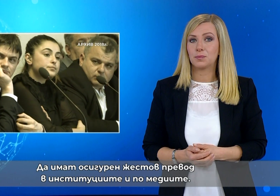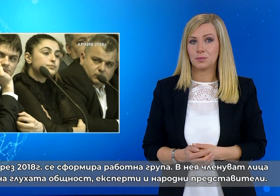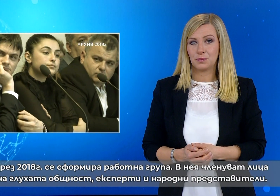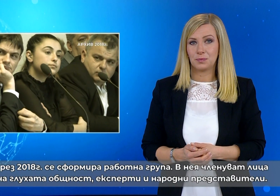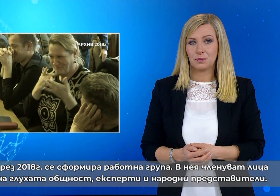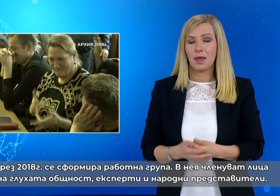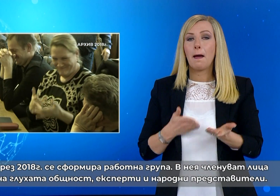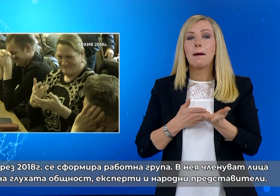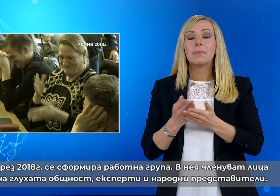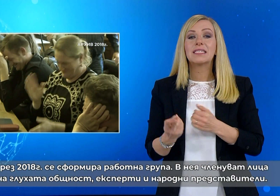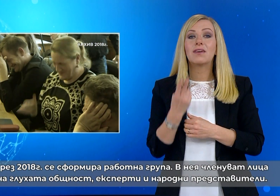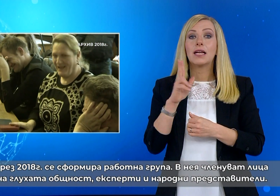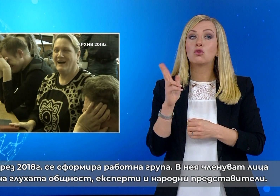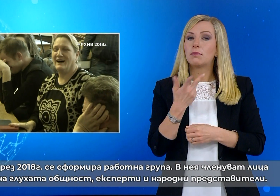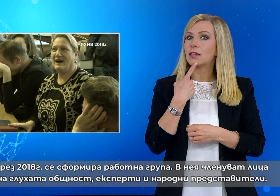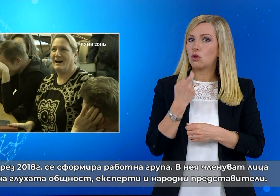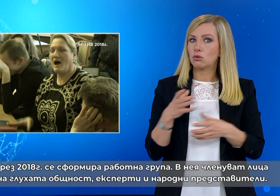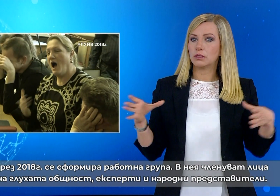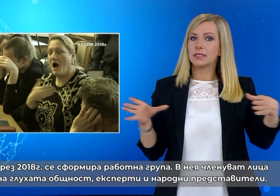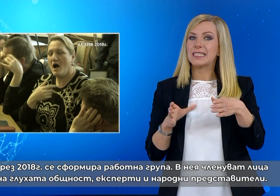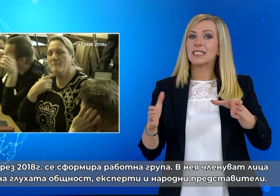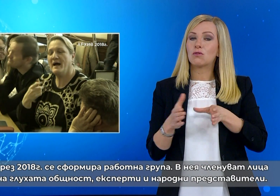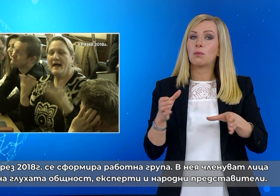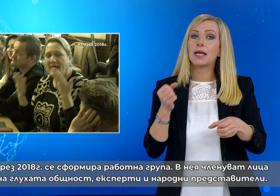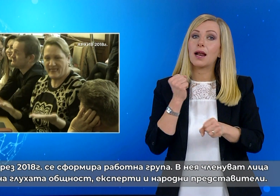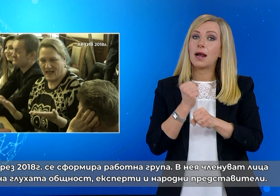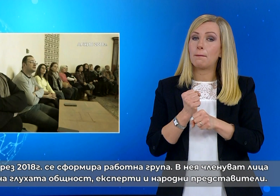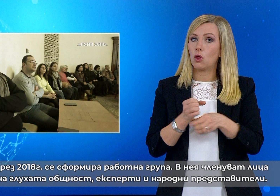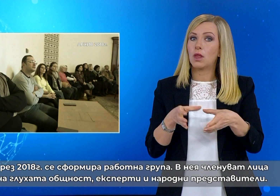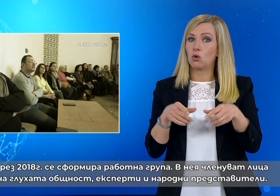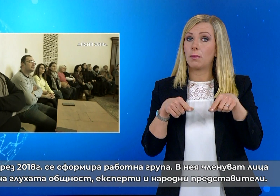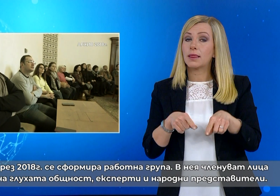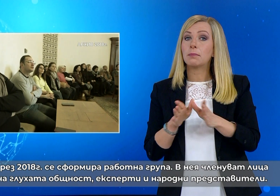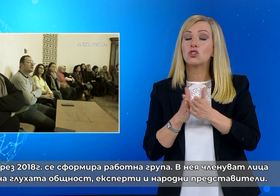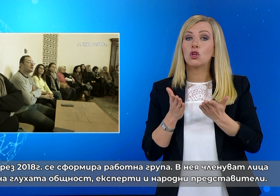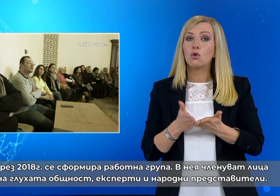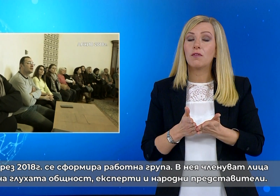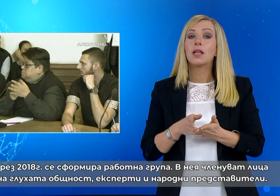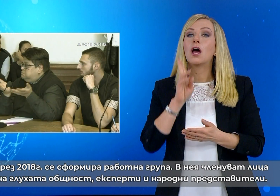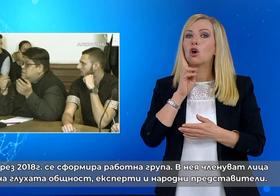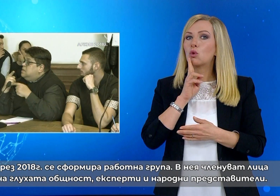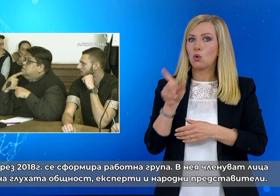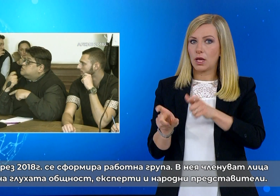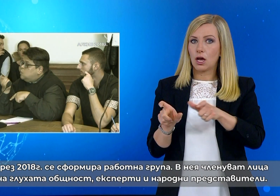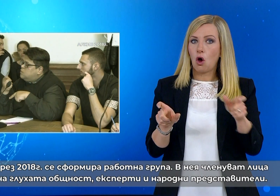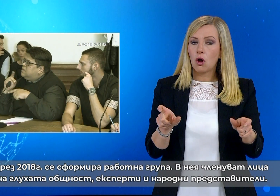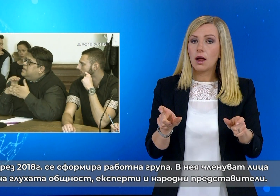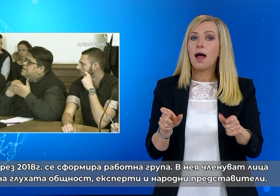През 2018 година се сформира работна група. В нея членуват лица на глухата общност, експерти и